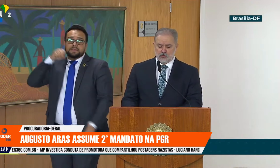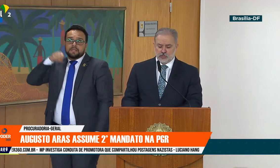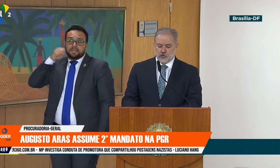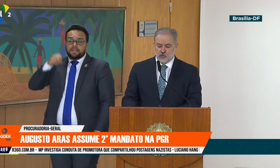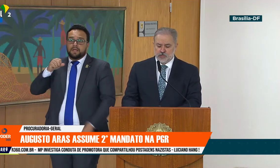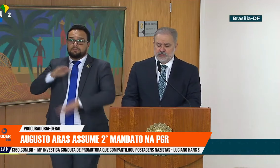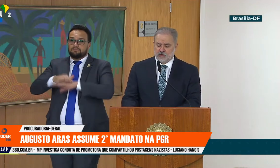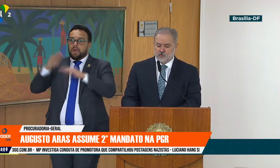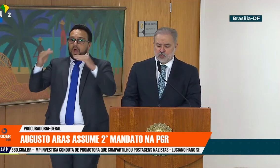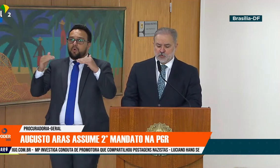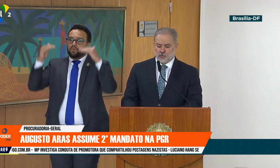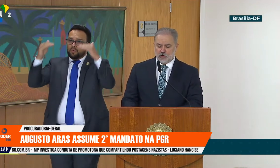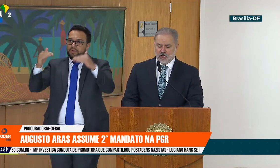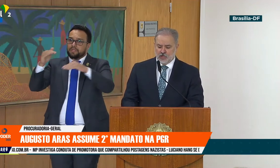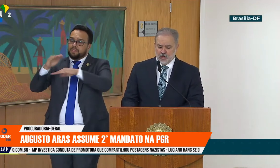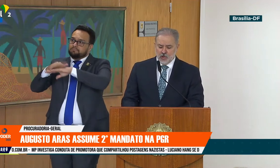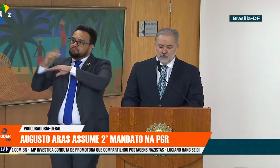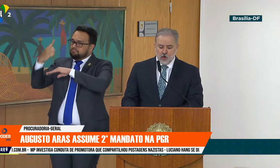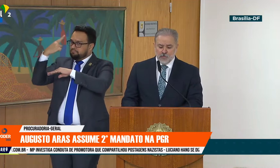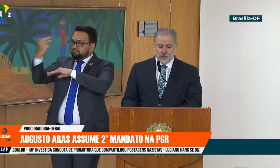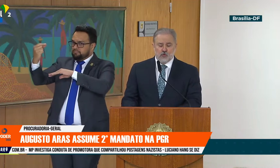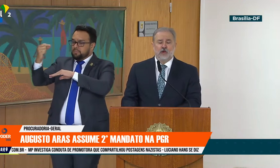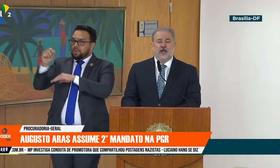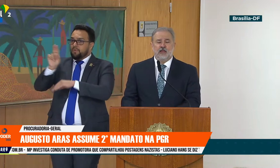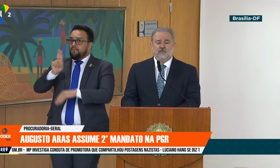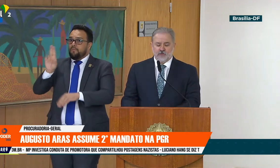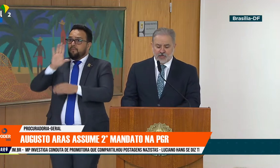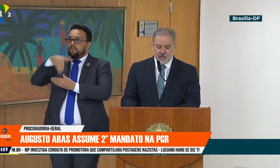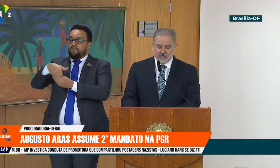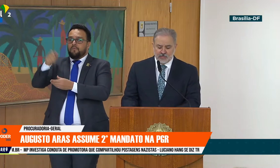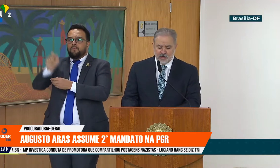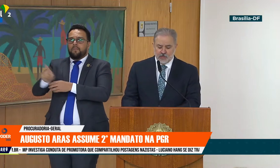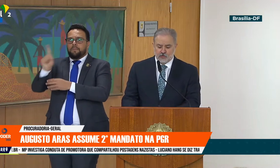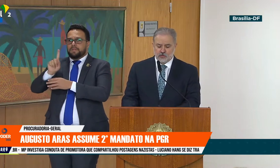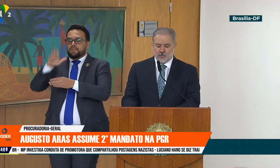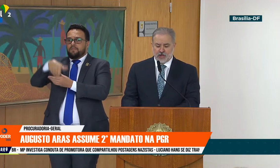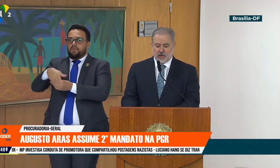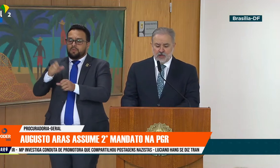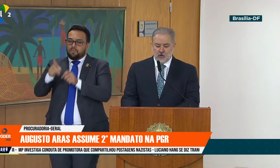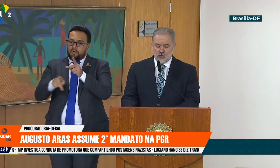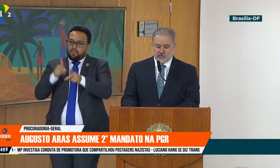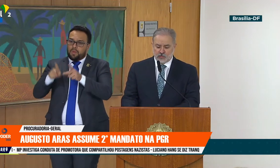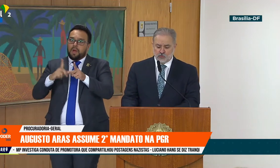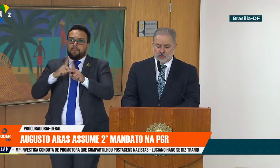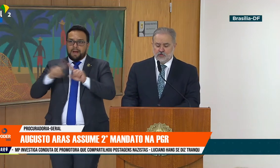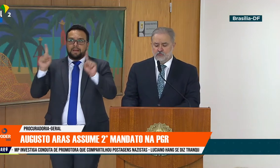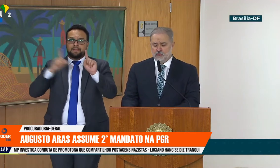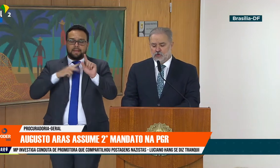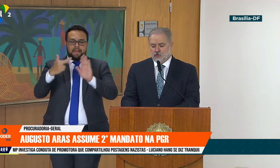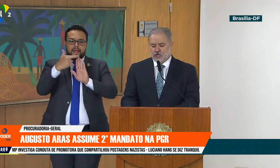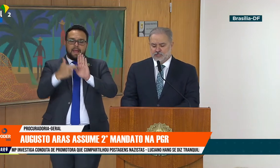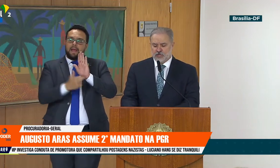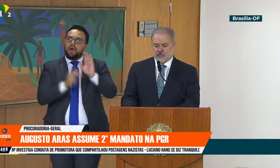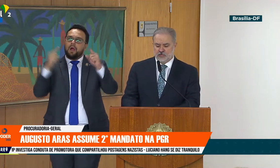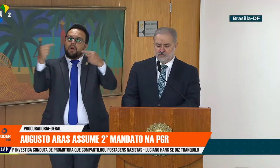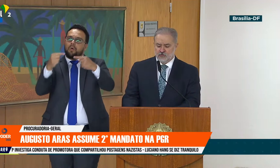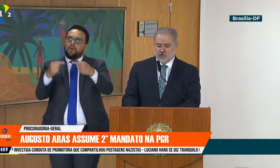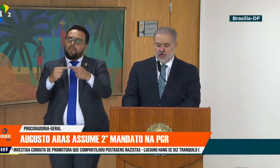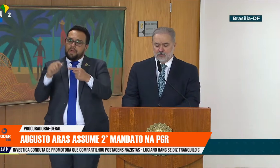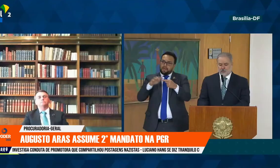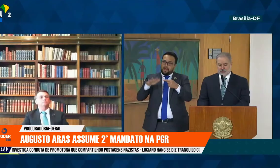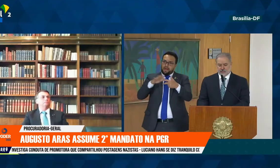autoridades constituídas sem voto popular por meio do crivo daqueles eleitos para o Executivo e o